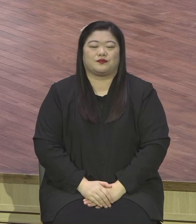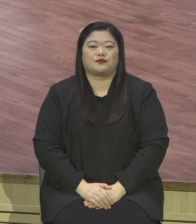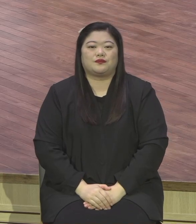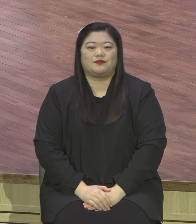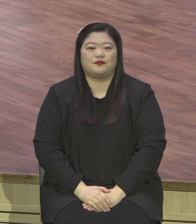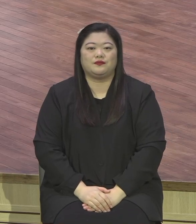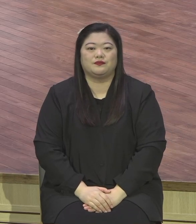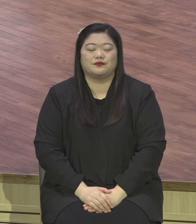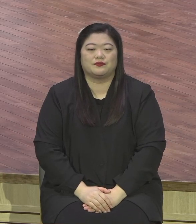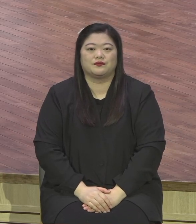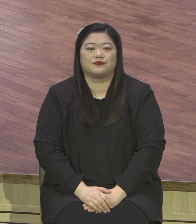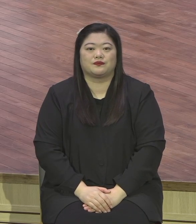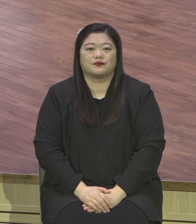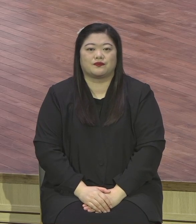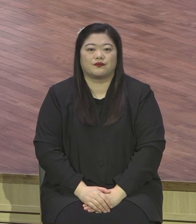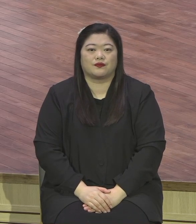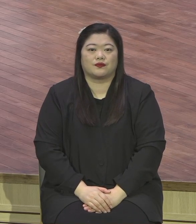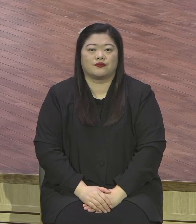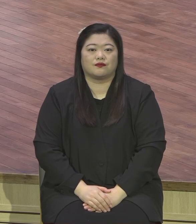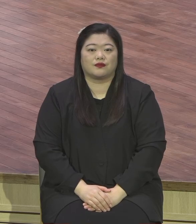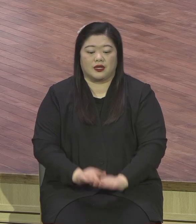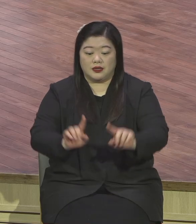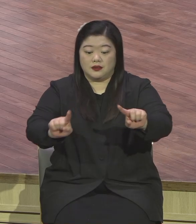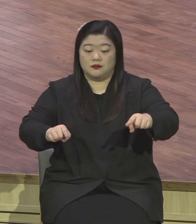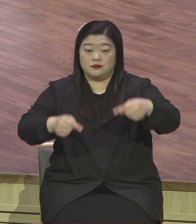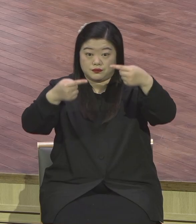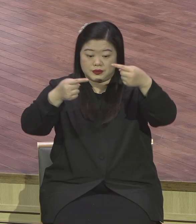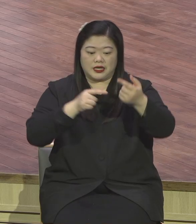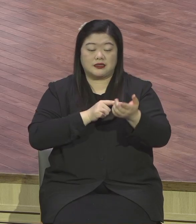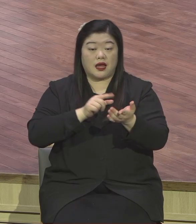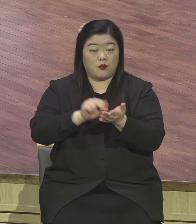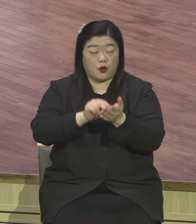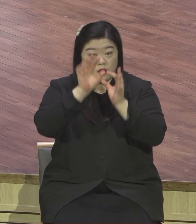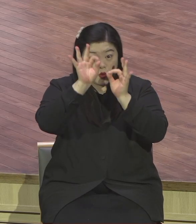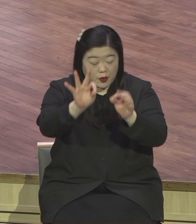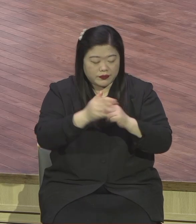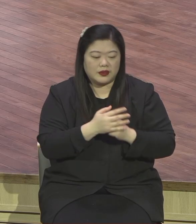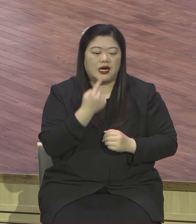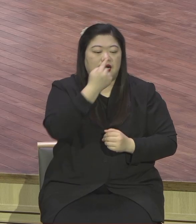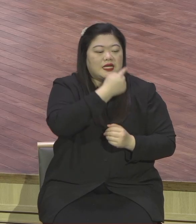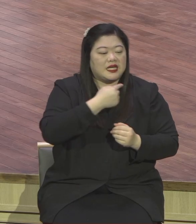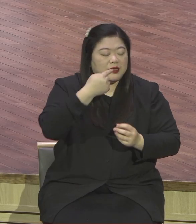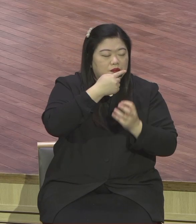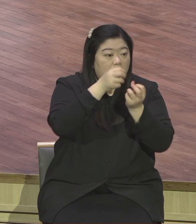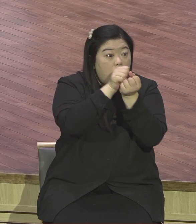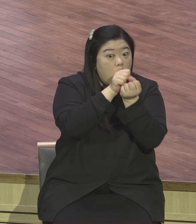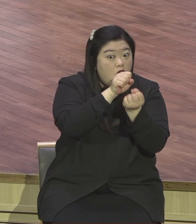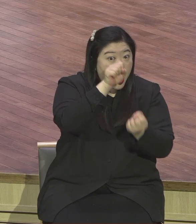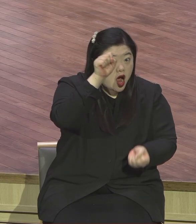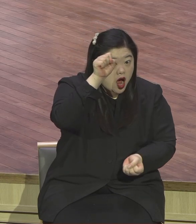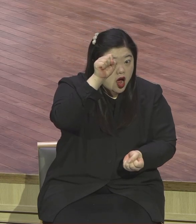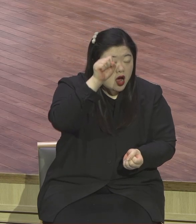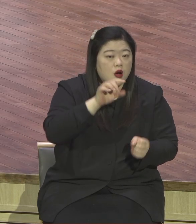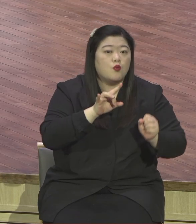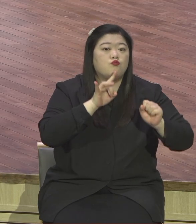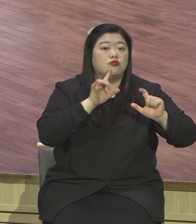우리에게 믿음의 입을 크게 열라는 말씀인 동시에 기도의 입을 크게 열라는 의미예요.